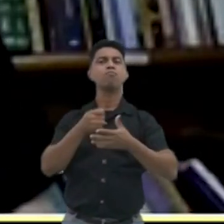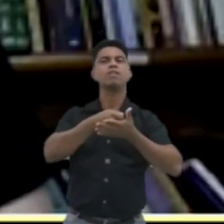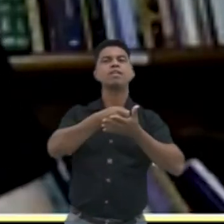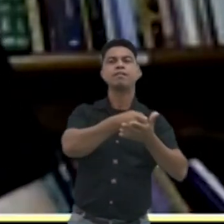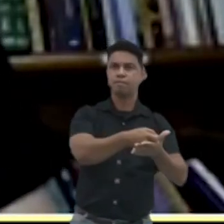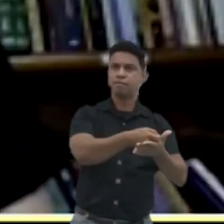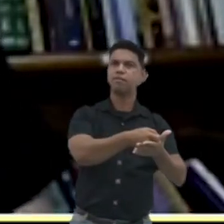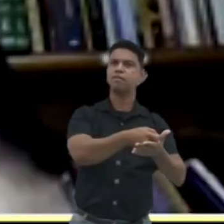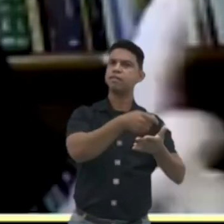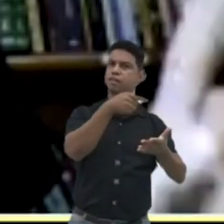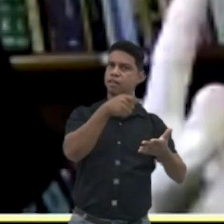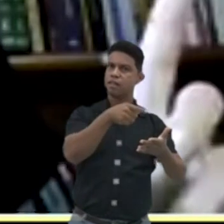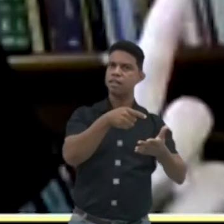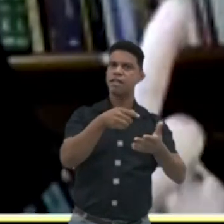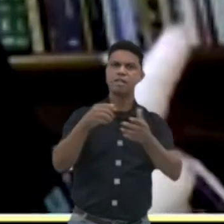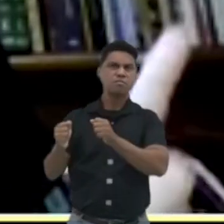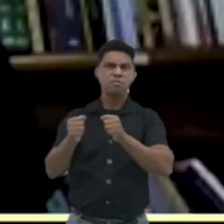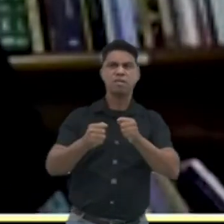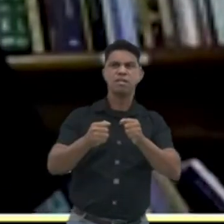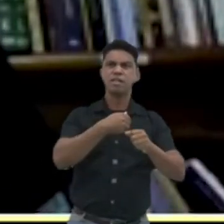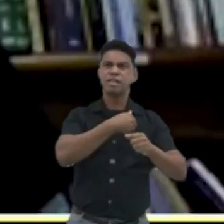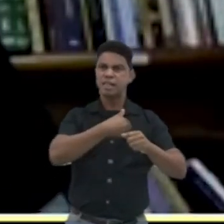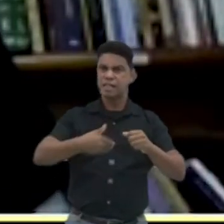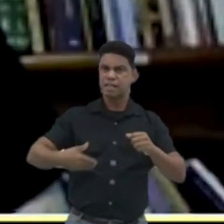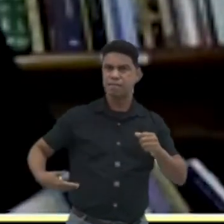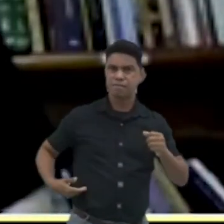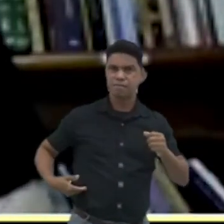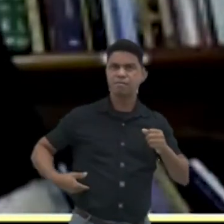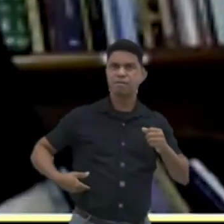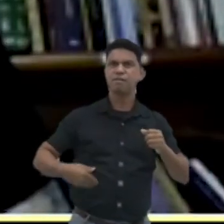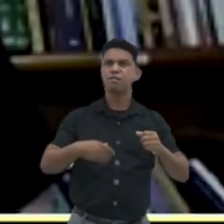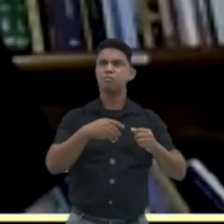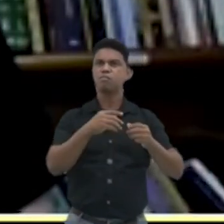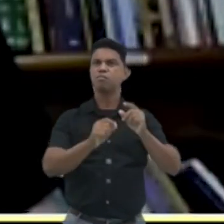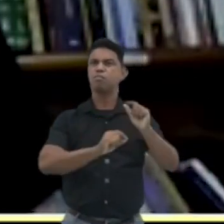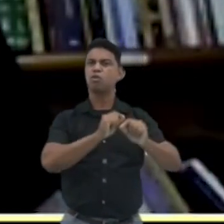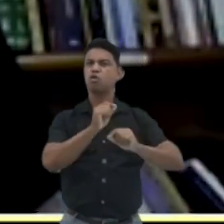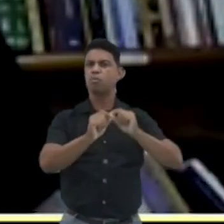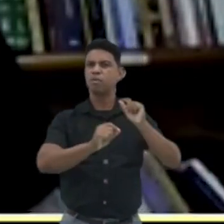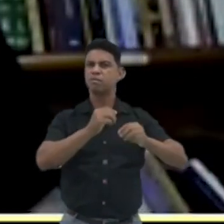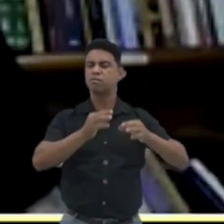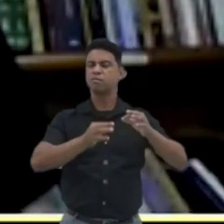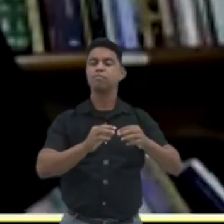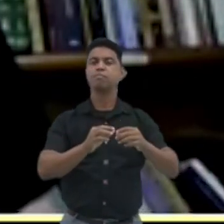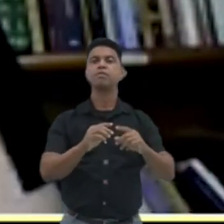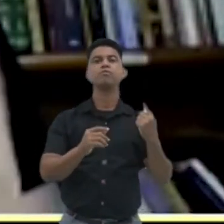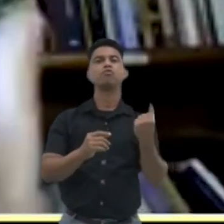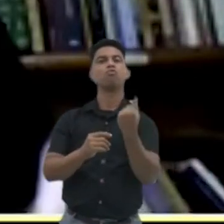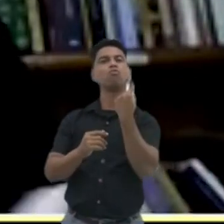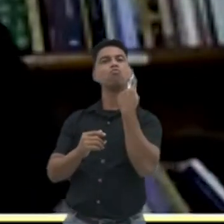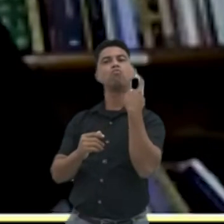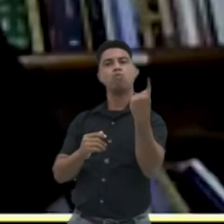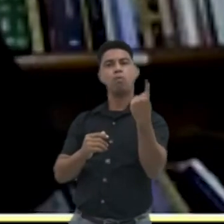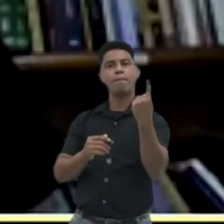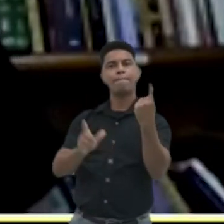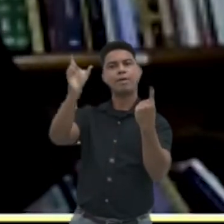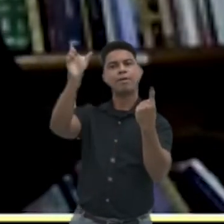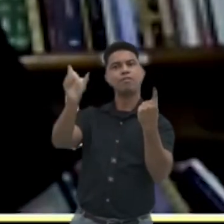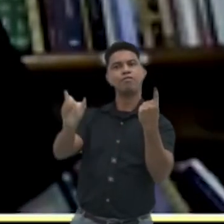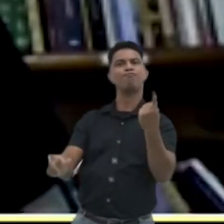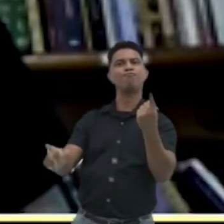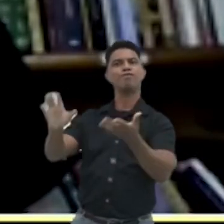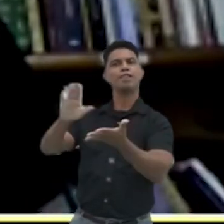público, de, em cada local do poder público, pelo menos uma pessoa que possa fazer essa comunicação.